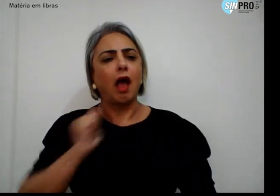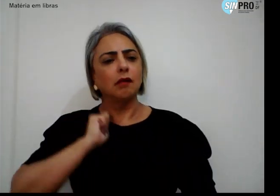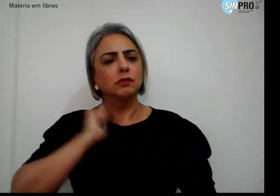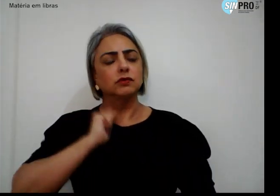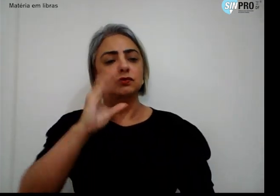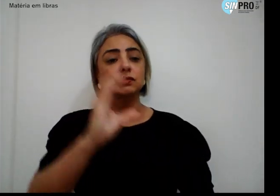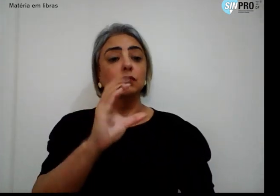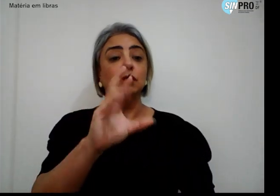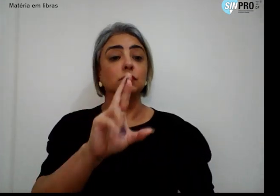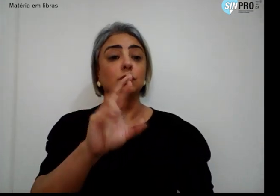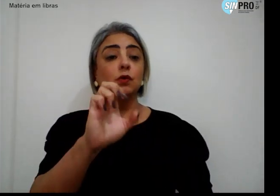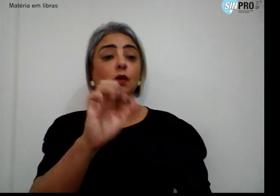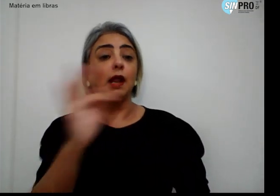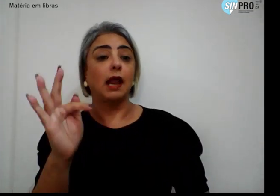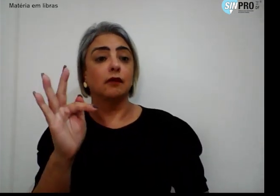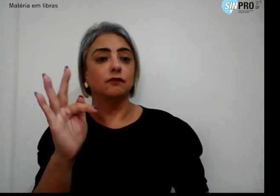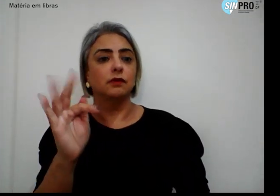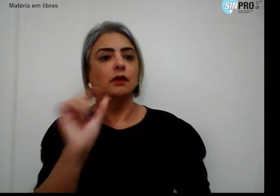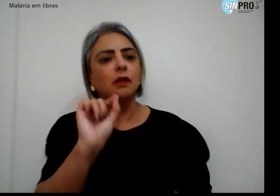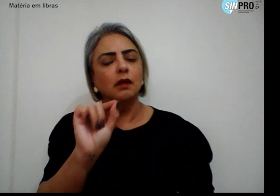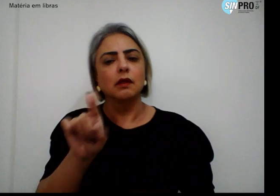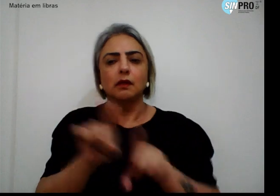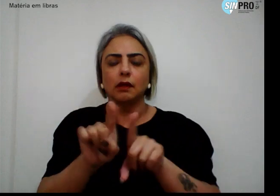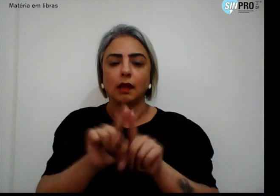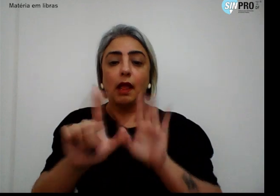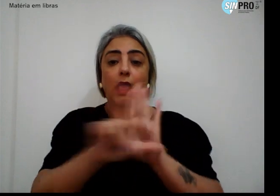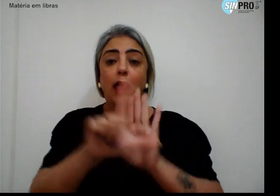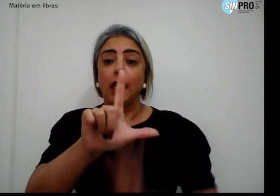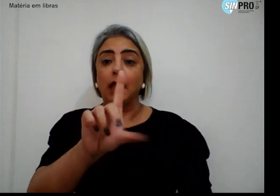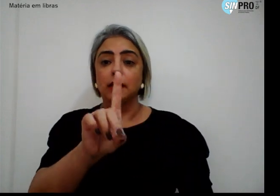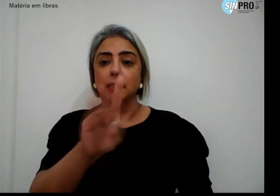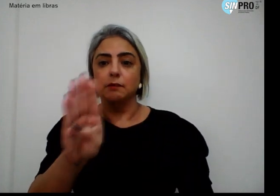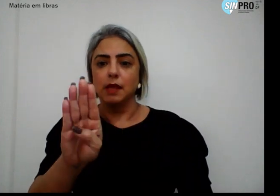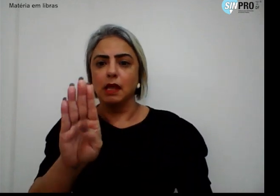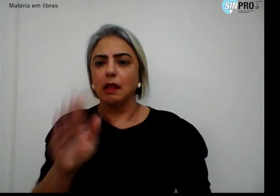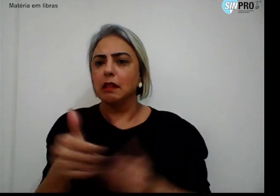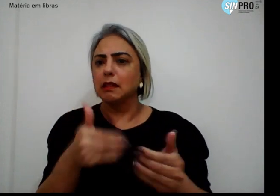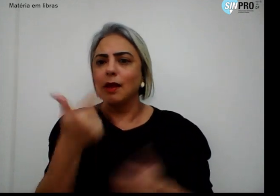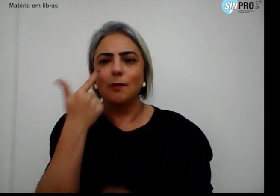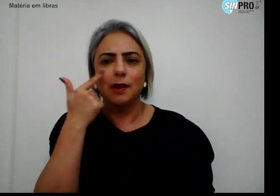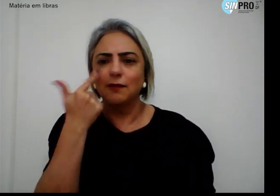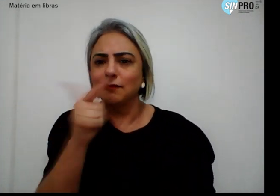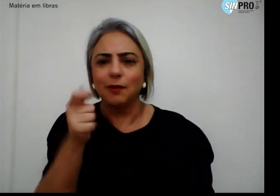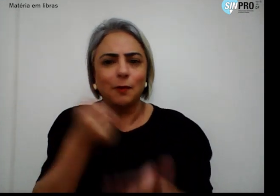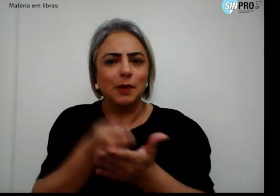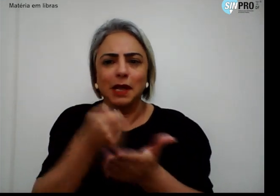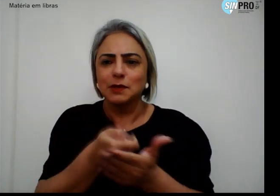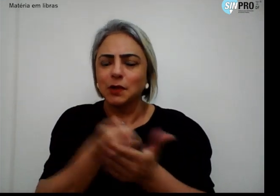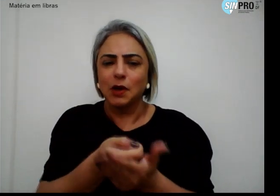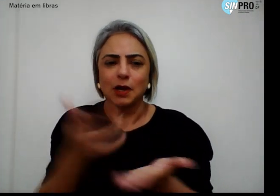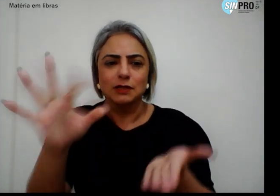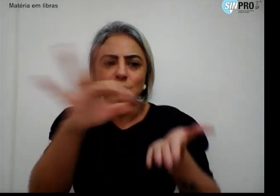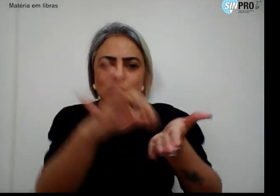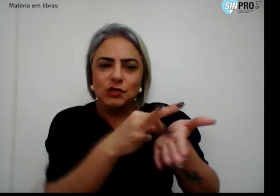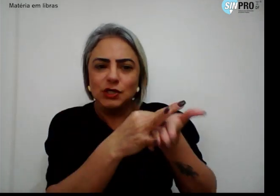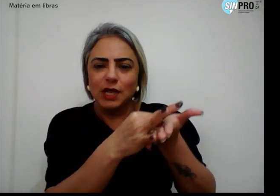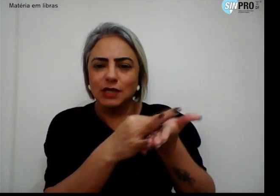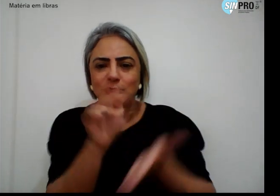Além de a LDB não prever qualquer obrigatoriedade de registro de docentes